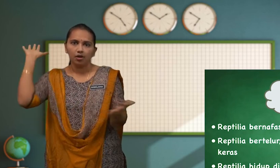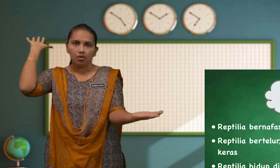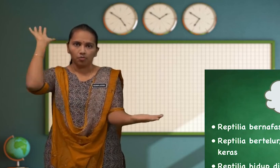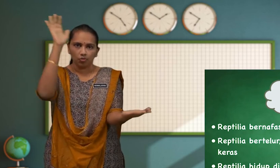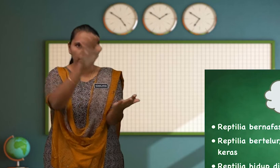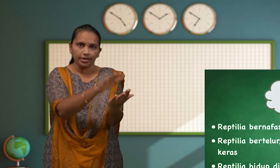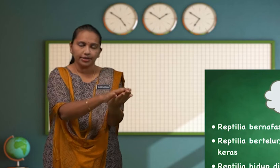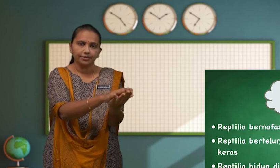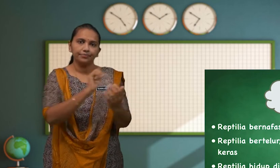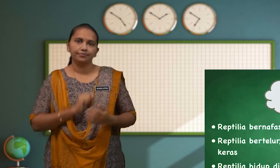Buaya